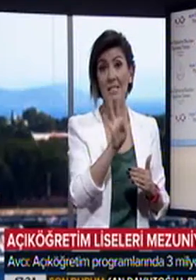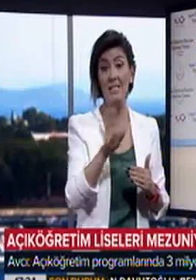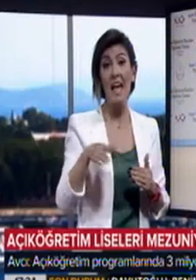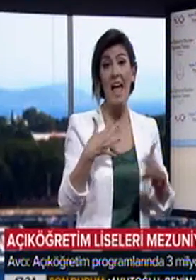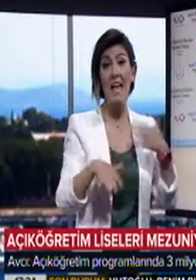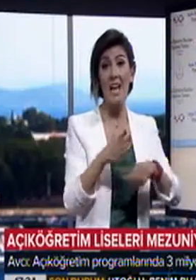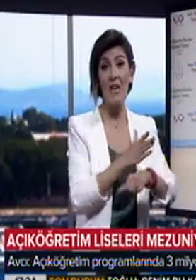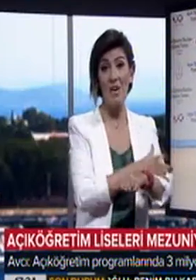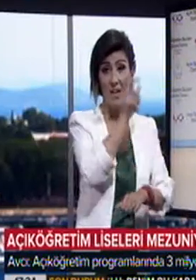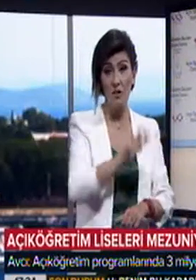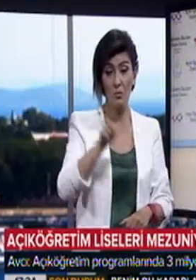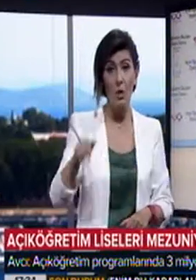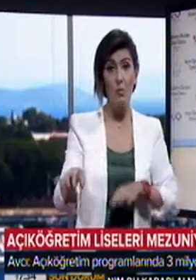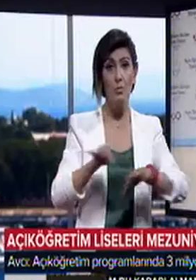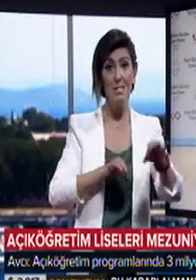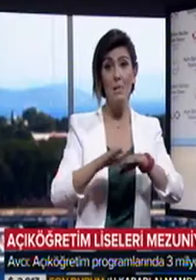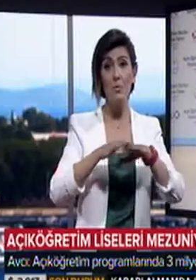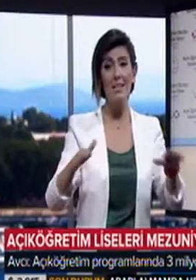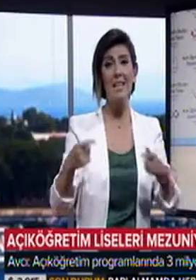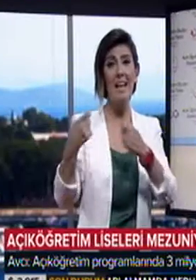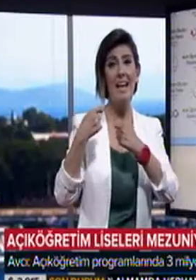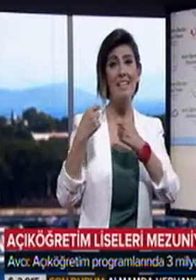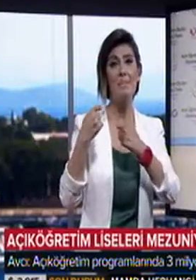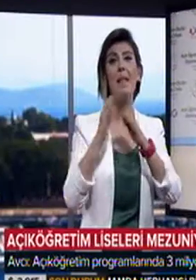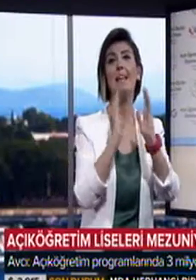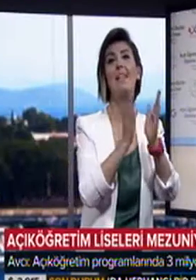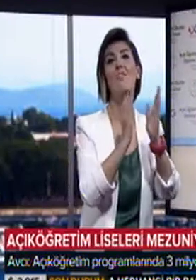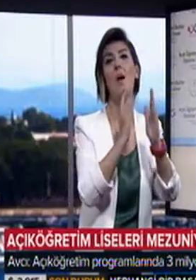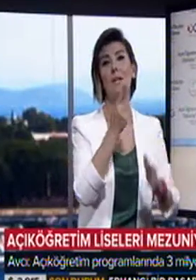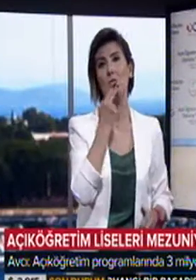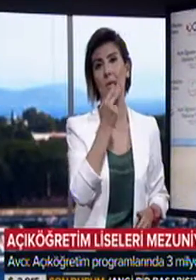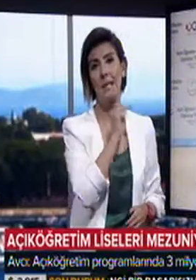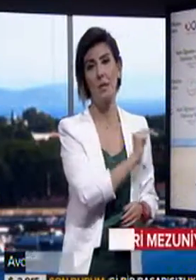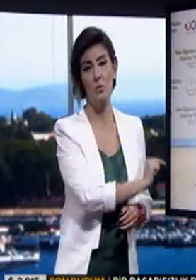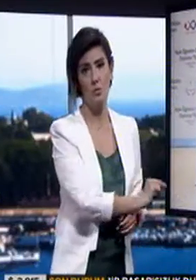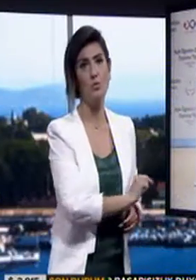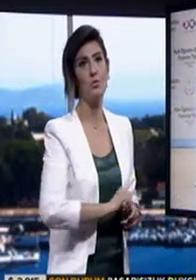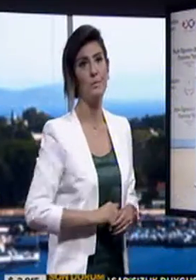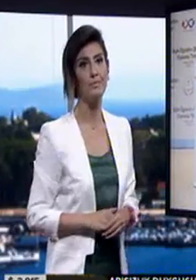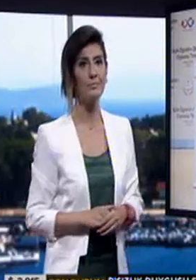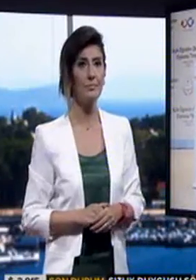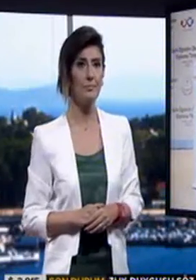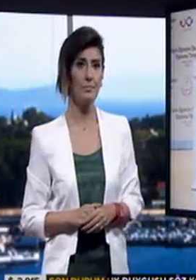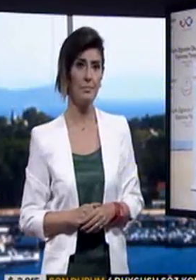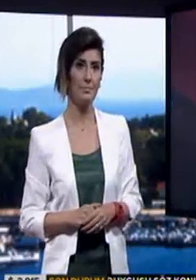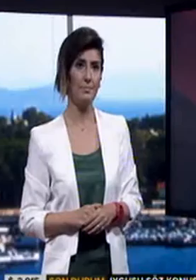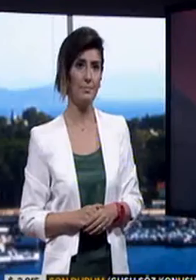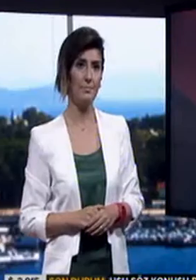540 engelli vatandaşımız bu sistem üzerinden eğitimlerine devam ediyor diye konuştu.